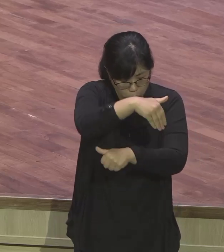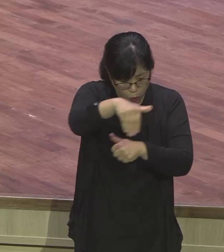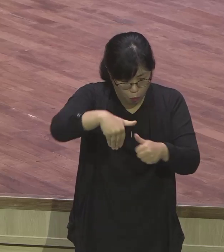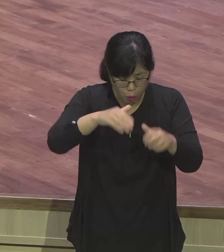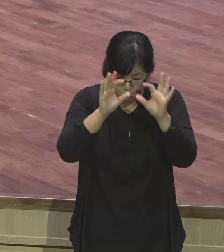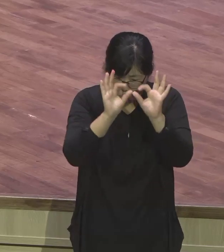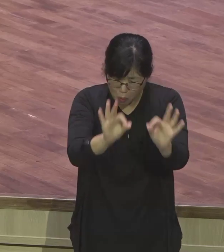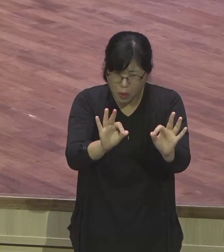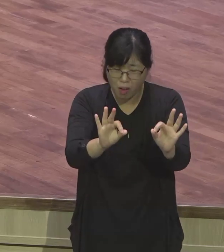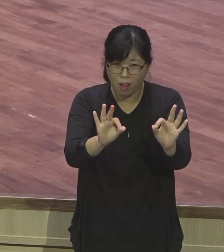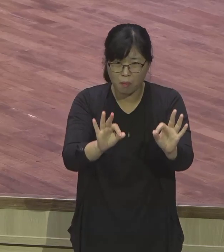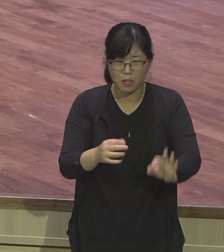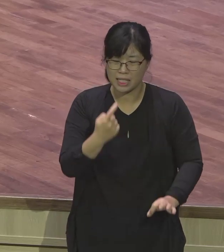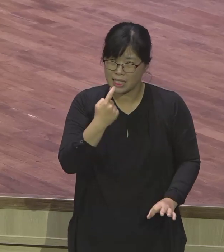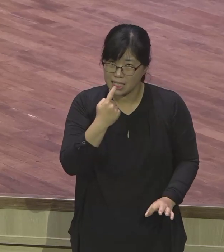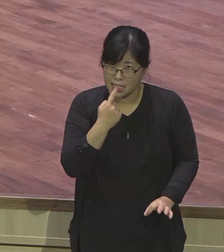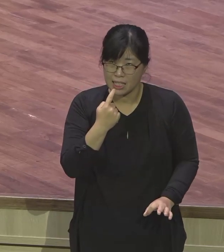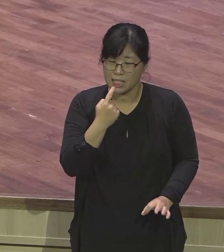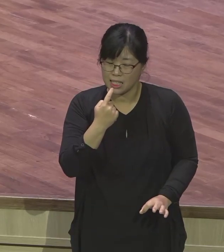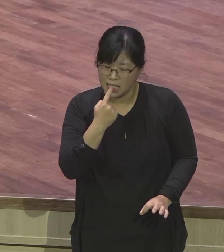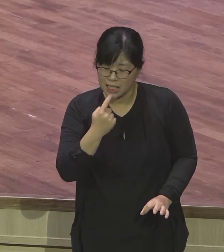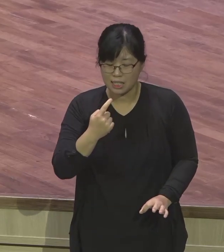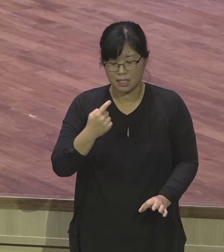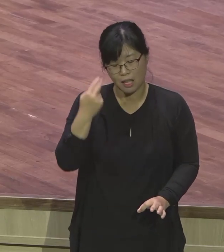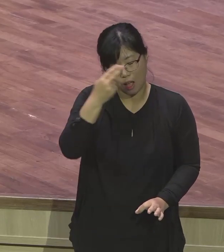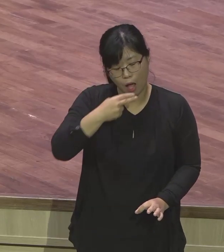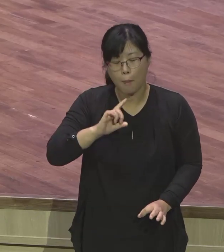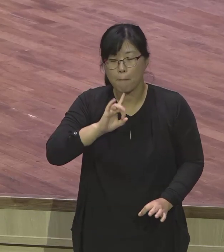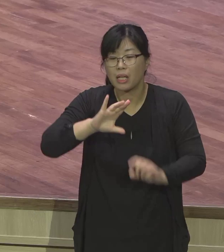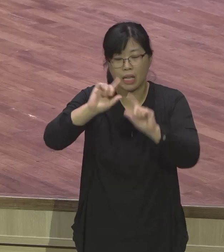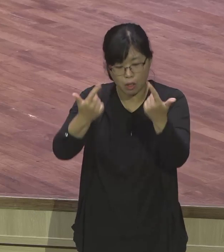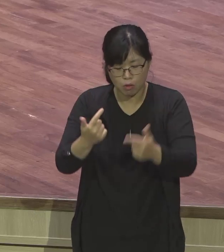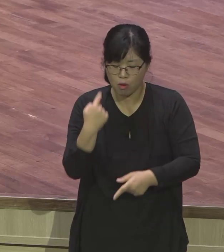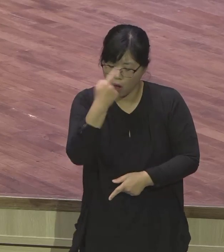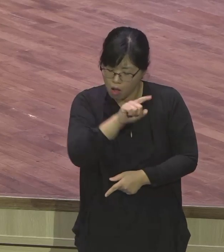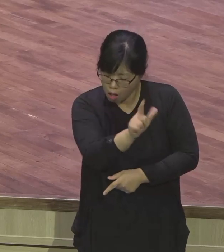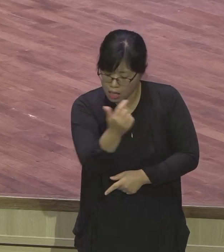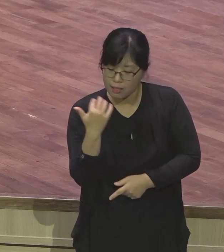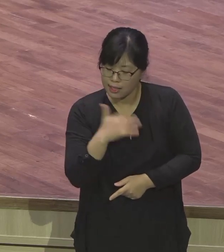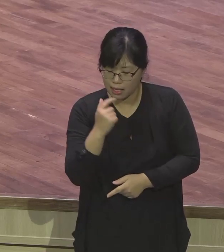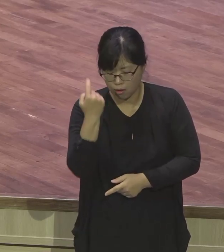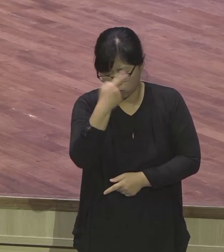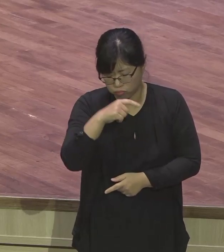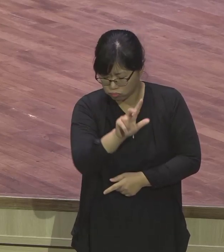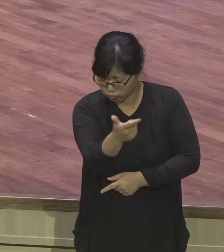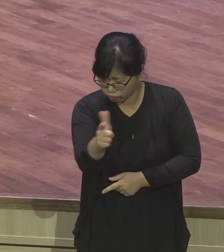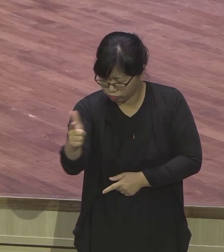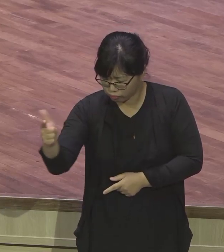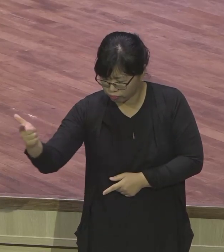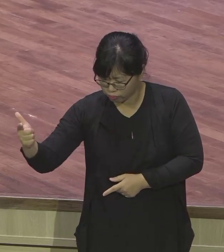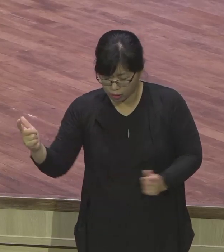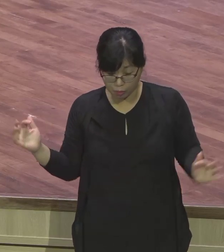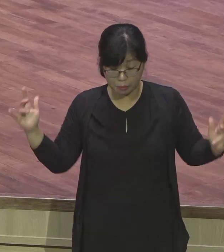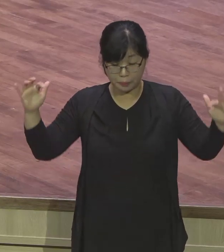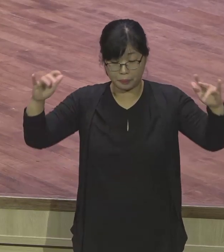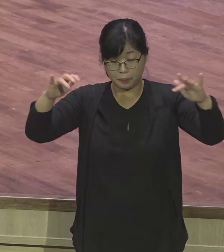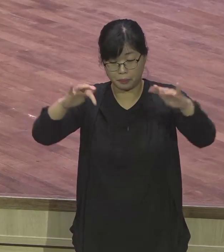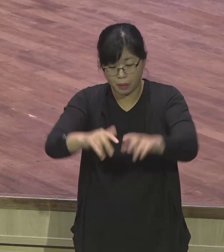아니에요. 색깔이 다 달라져요. 그냥 전부 다, 그냥 전 세계에서 다 와 있는 현장이기